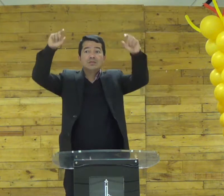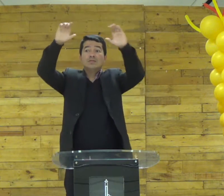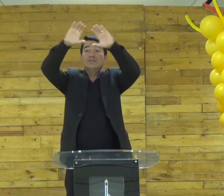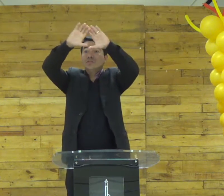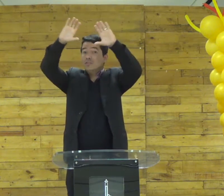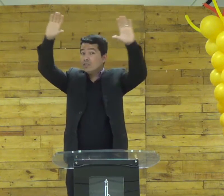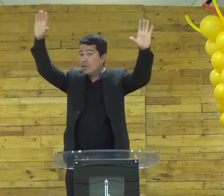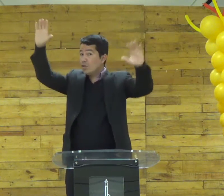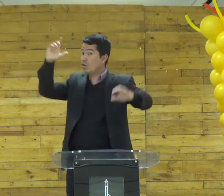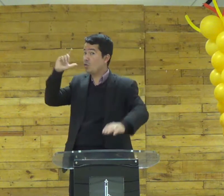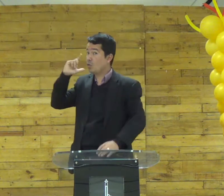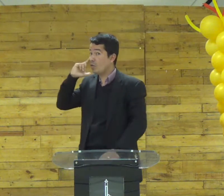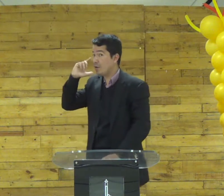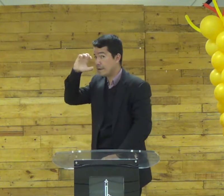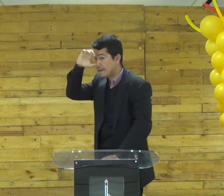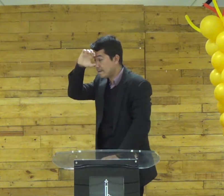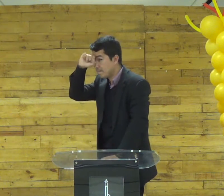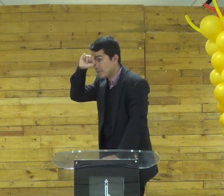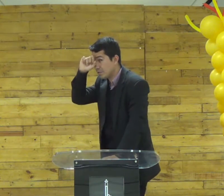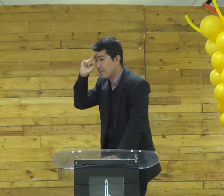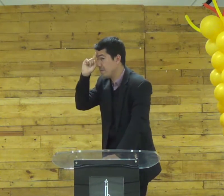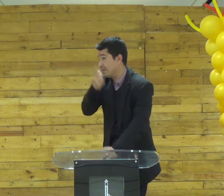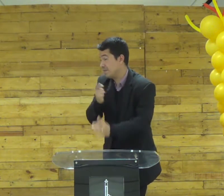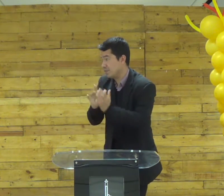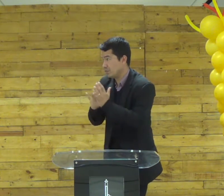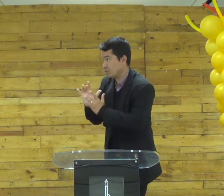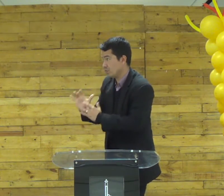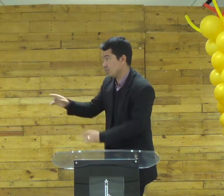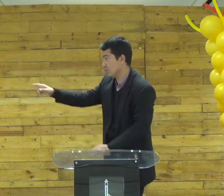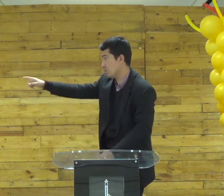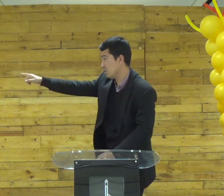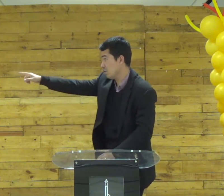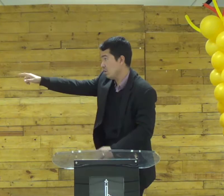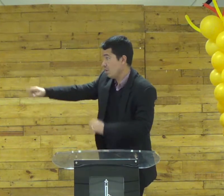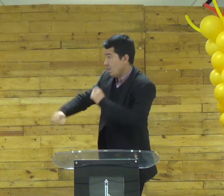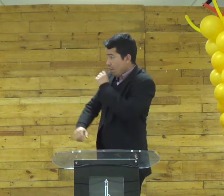pense nas coisas do céu aprenda com os mandamentos de Jesus